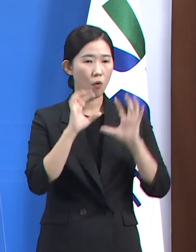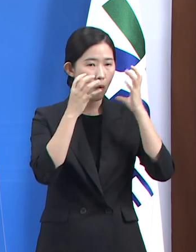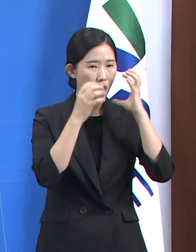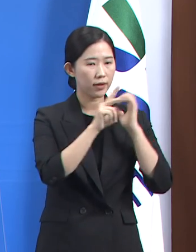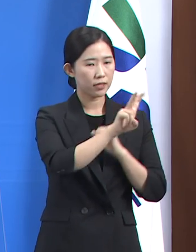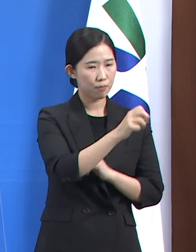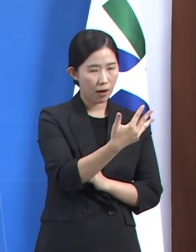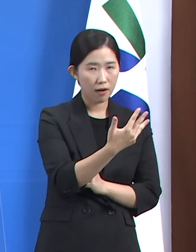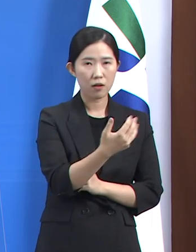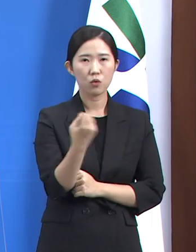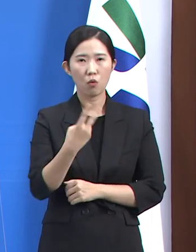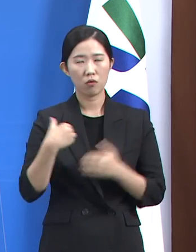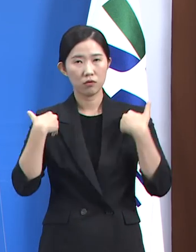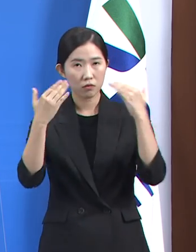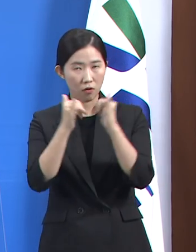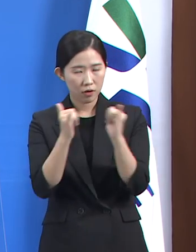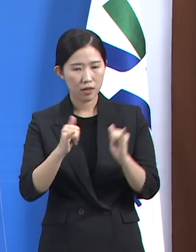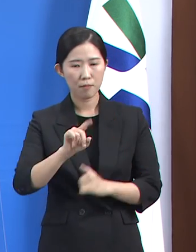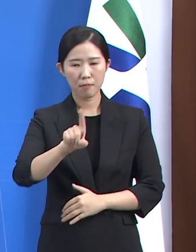127건 진료하였습니다.